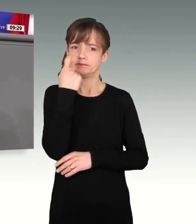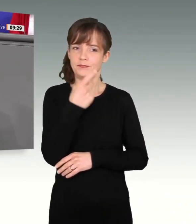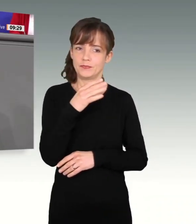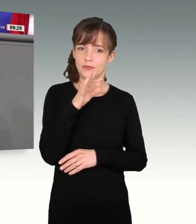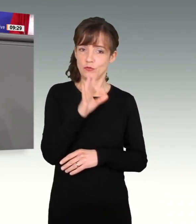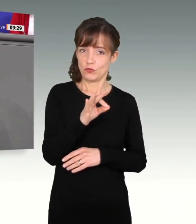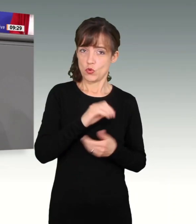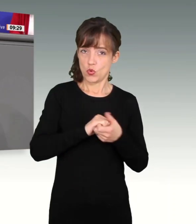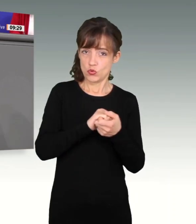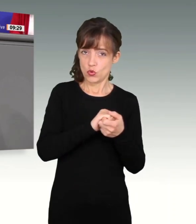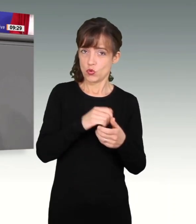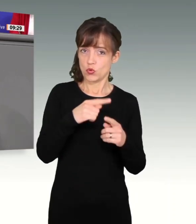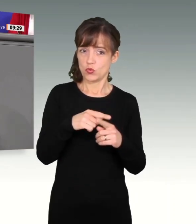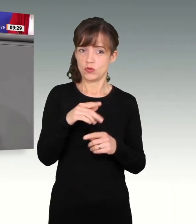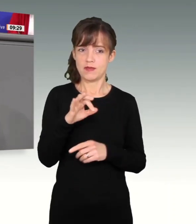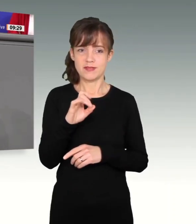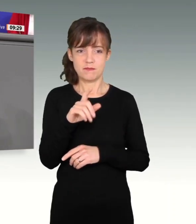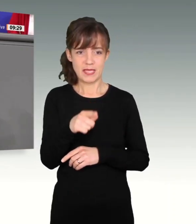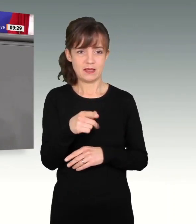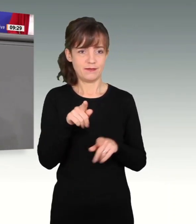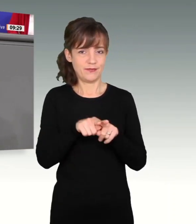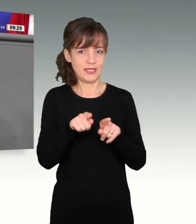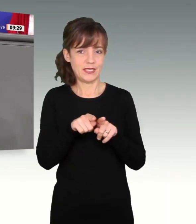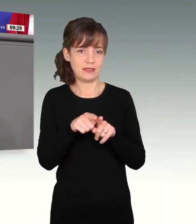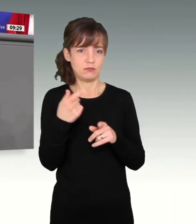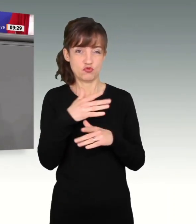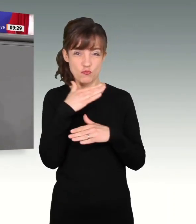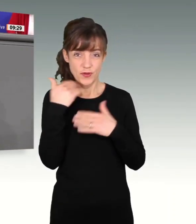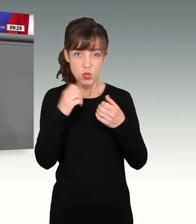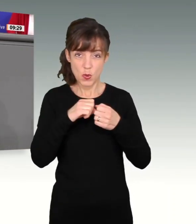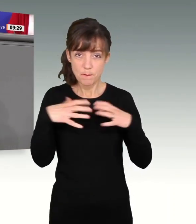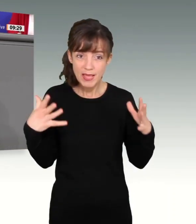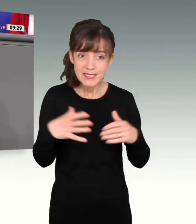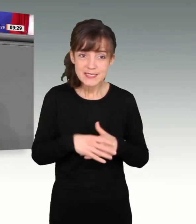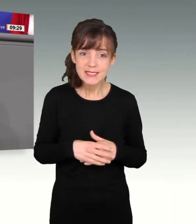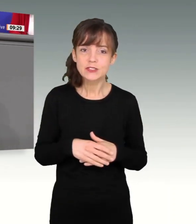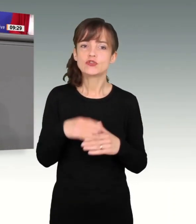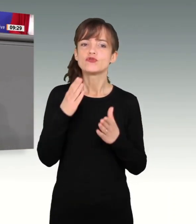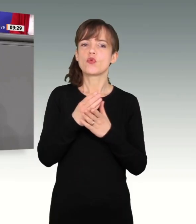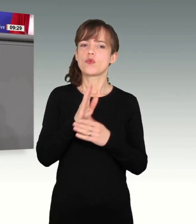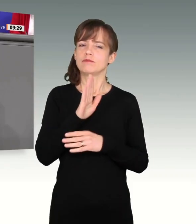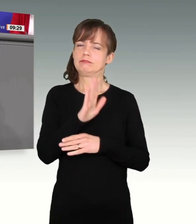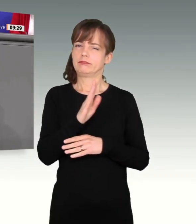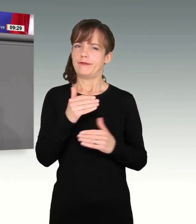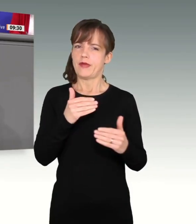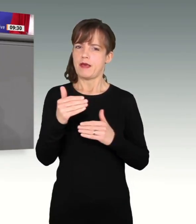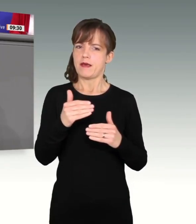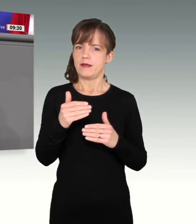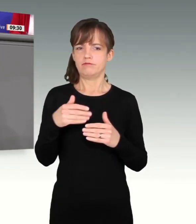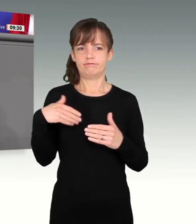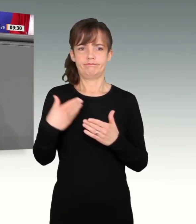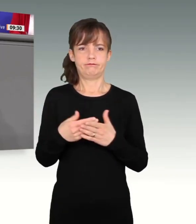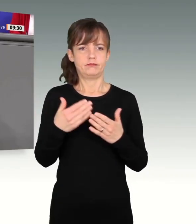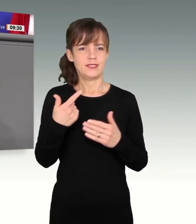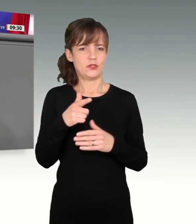komplexe. Das zeigt sich am erratischen Verhalten dieser Fraktion seit 2020. Wir haben das ja eben schon zu Recht gehört. Die FDP hatte